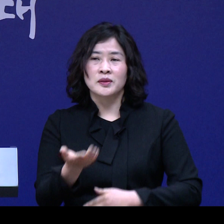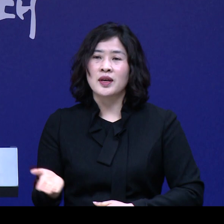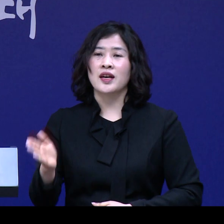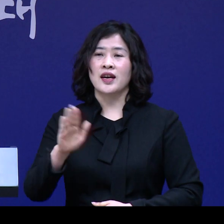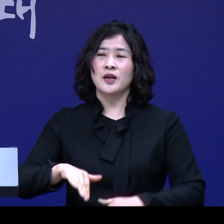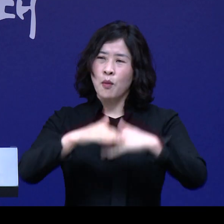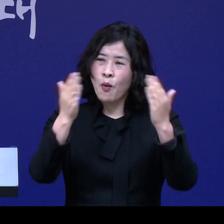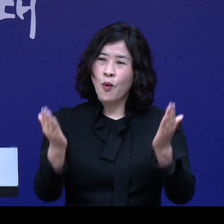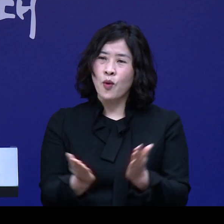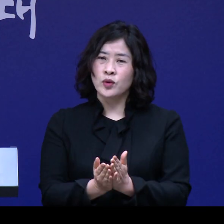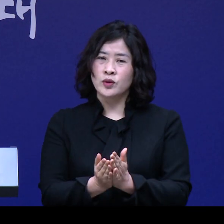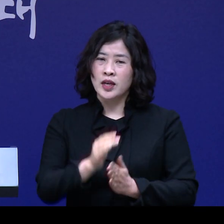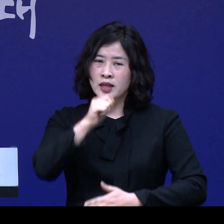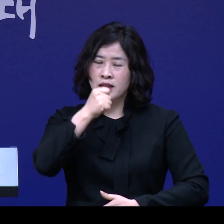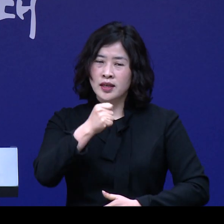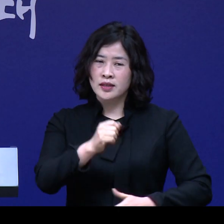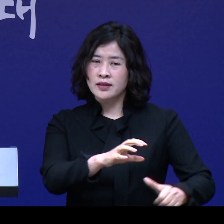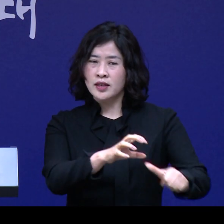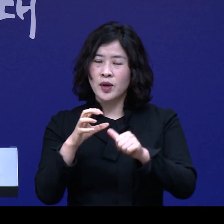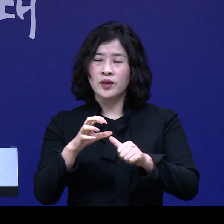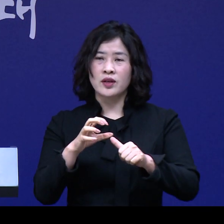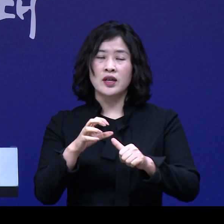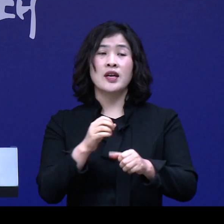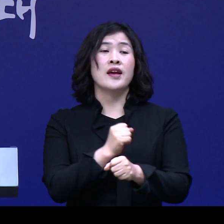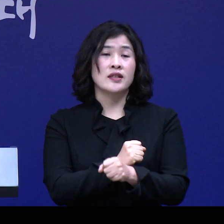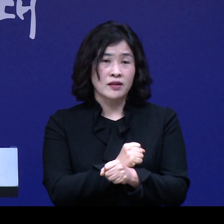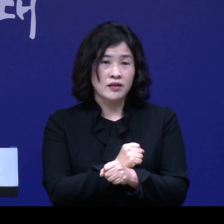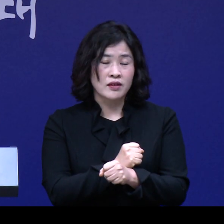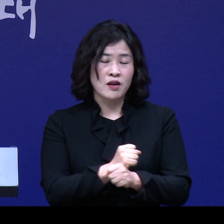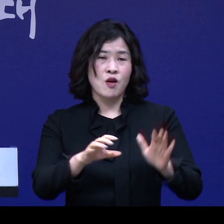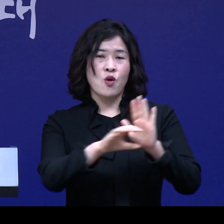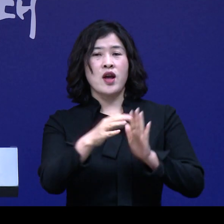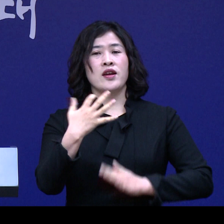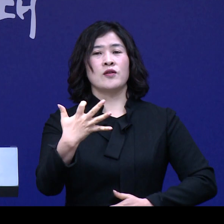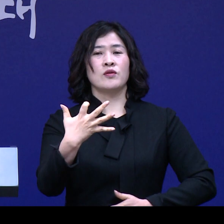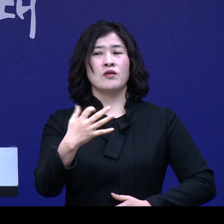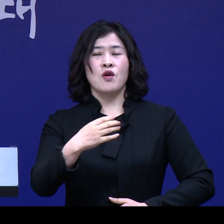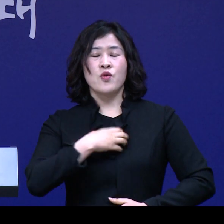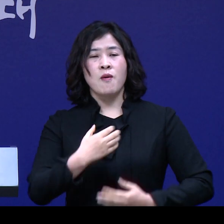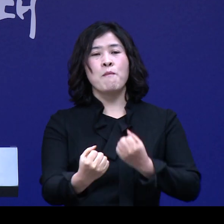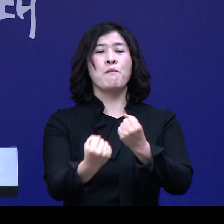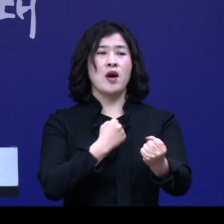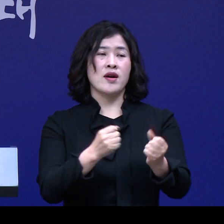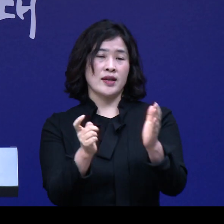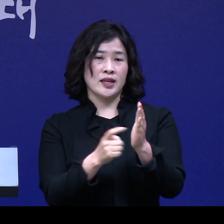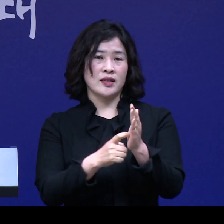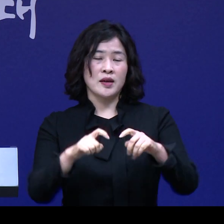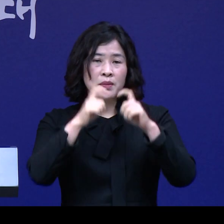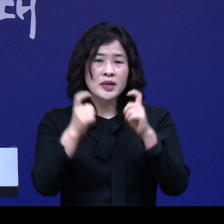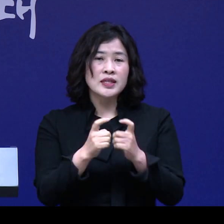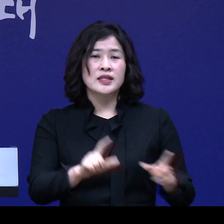모든 가용 예산을 최대한 활용하여서 코로나19 2기 극복 긴급